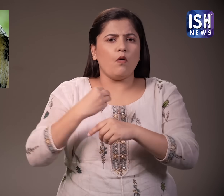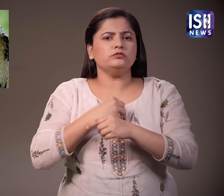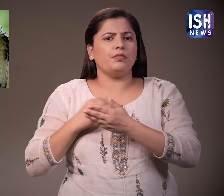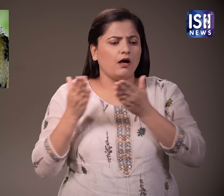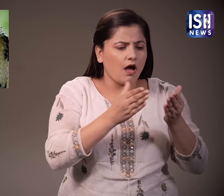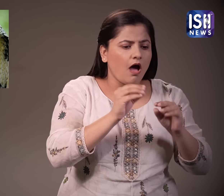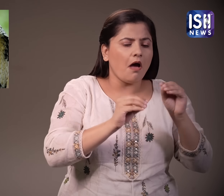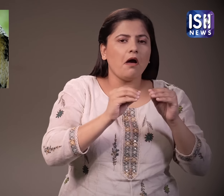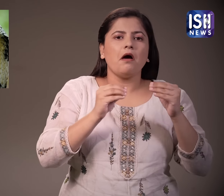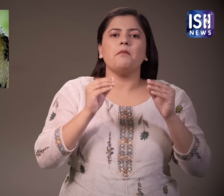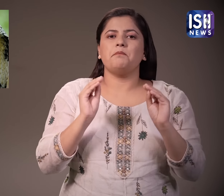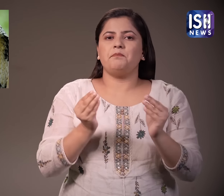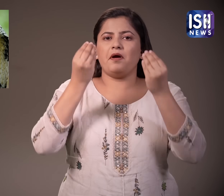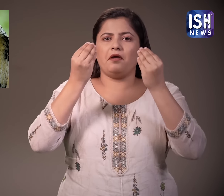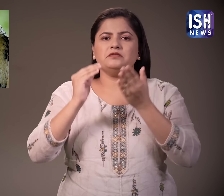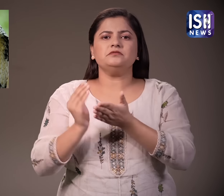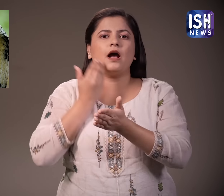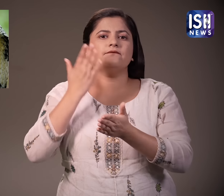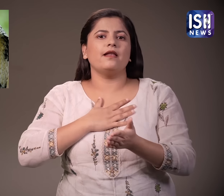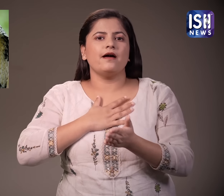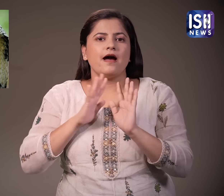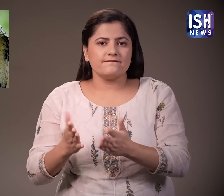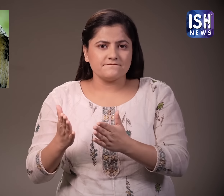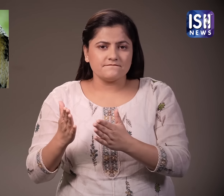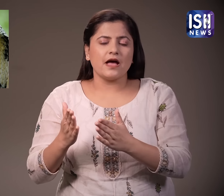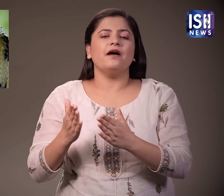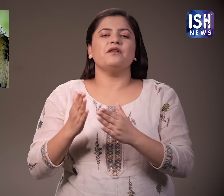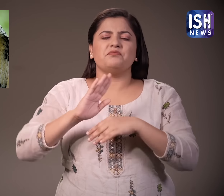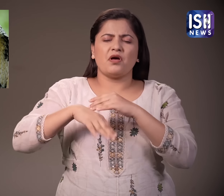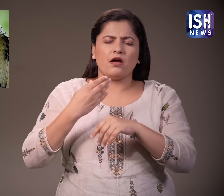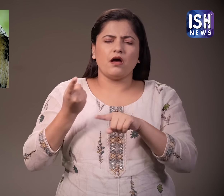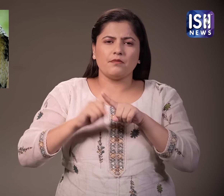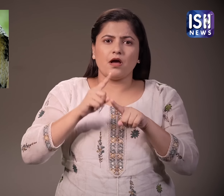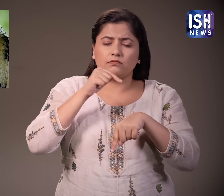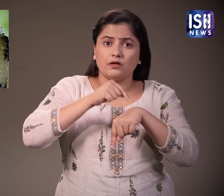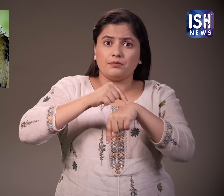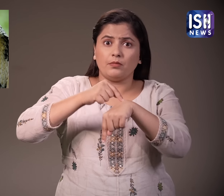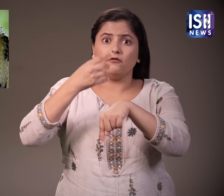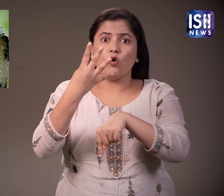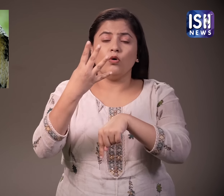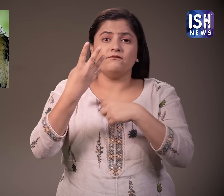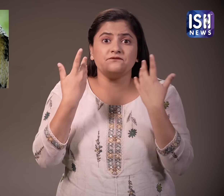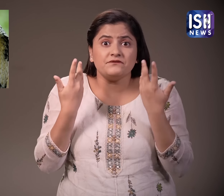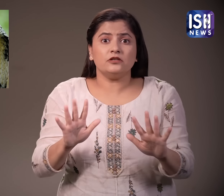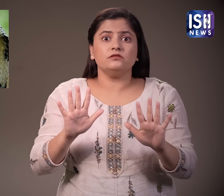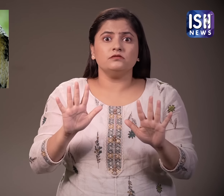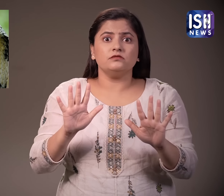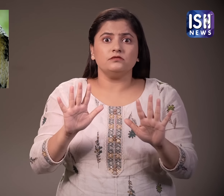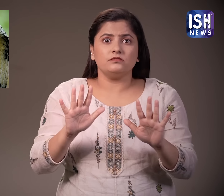उन्हें तुरंट इलाज के लिए अस्पताल ले जाया गया और बचा लिया गया दुबे को लगातार 4 बार काटा गया और हर